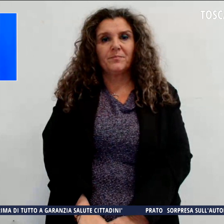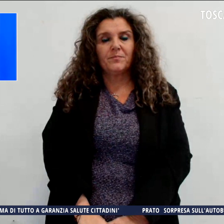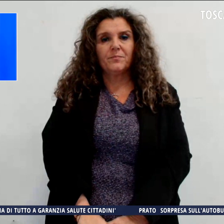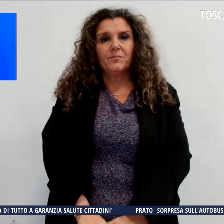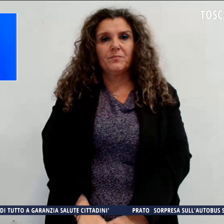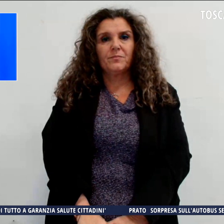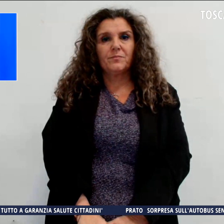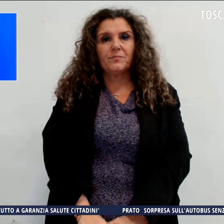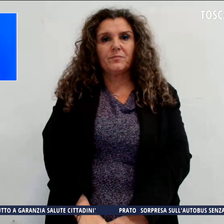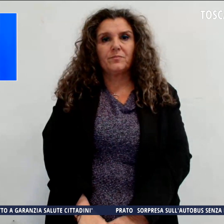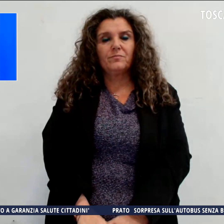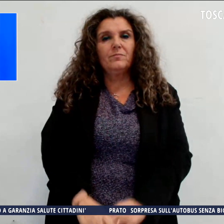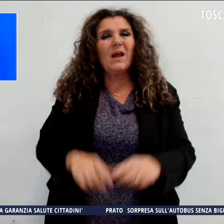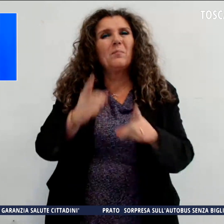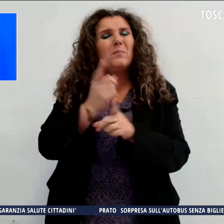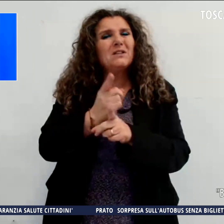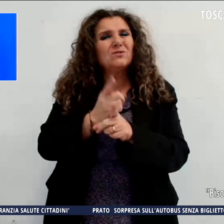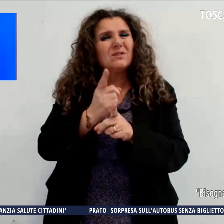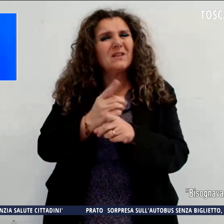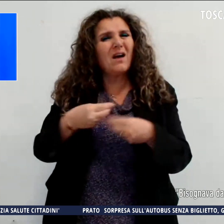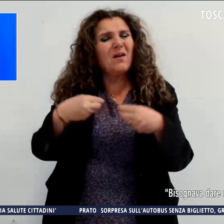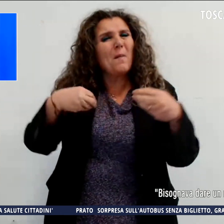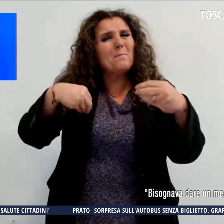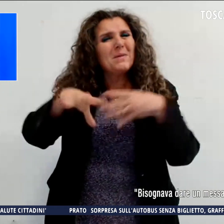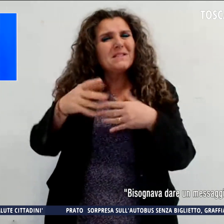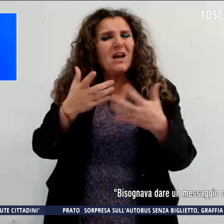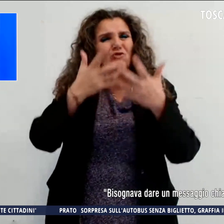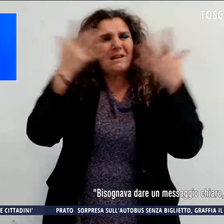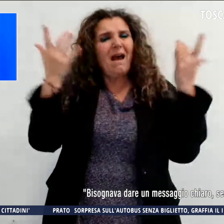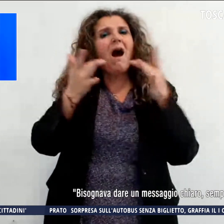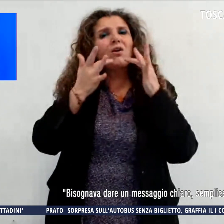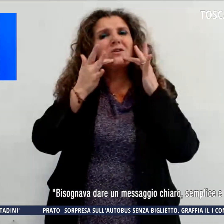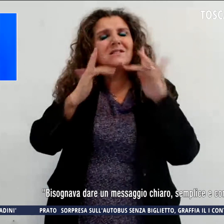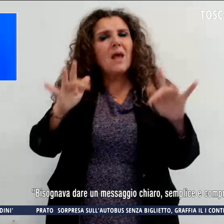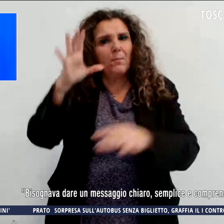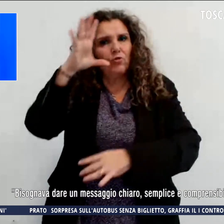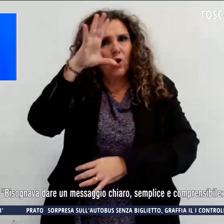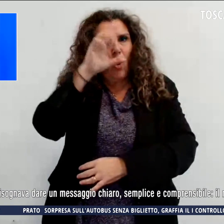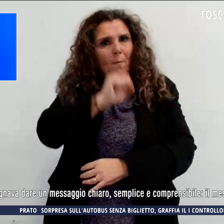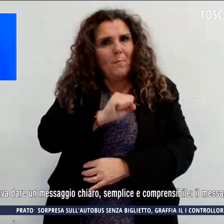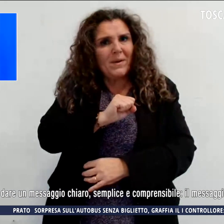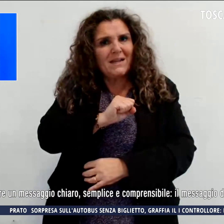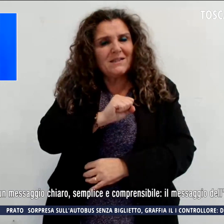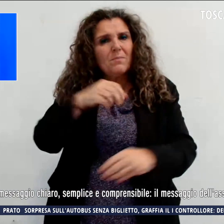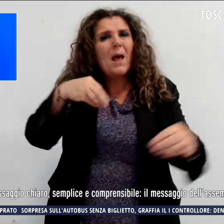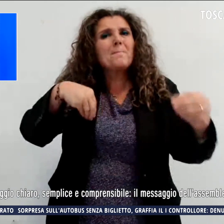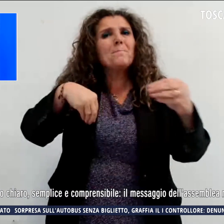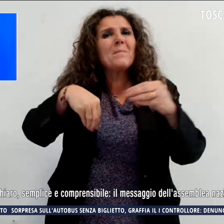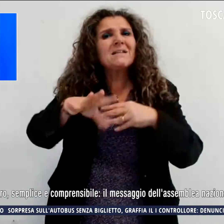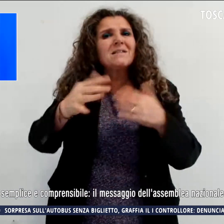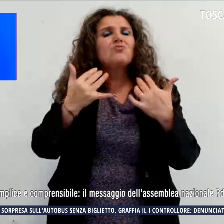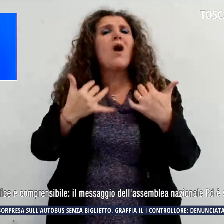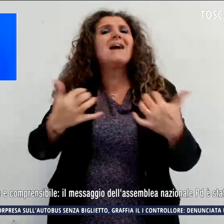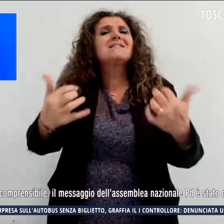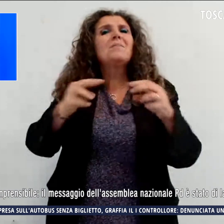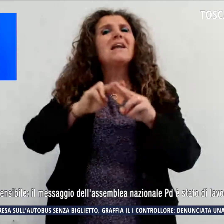Bisognava dare un messaggio chiaro, semplice e comprensibile. Il messaggio dell'Assemblea nazionale del